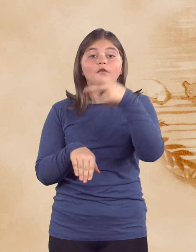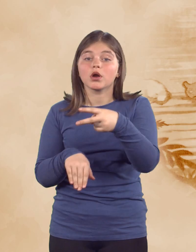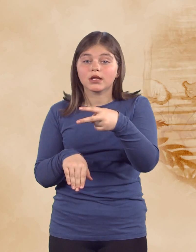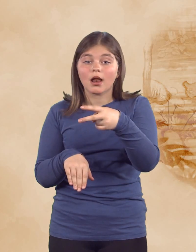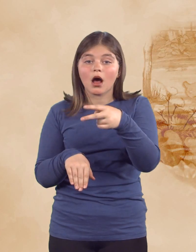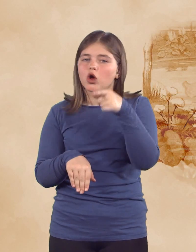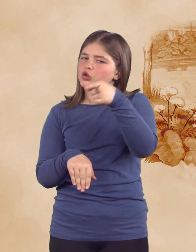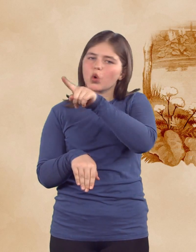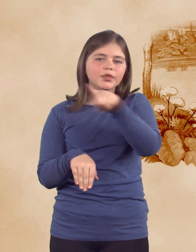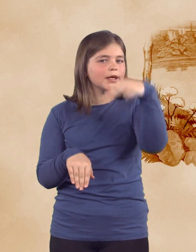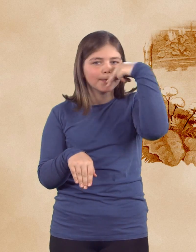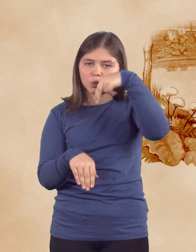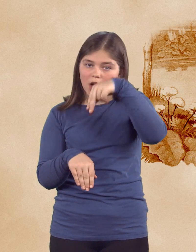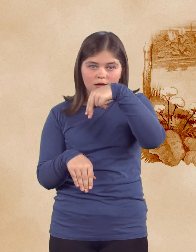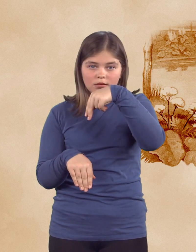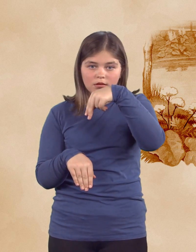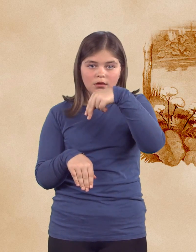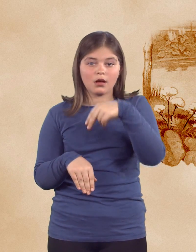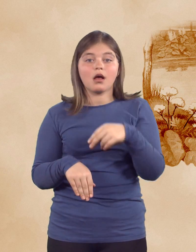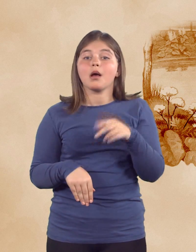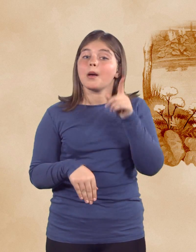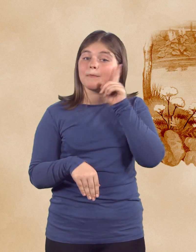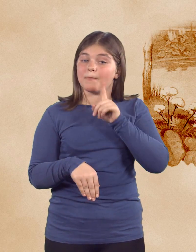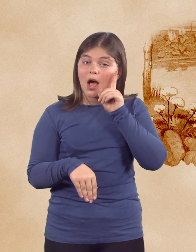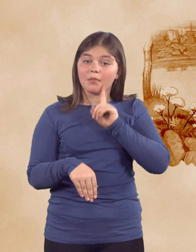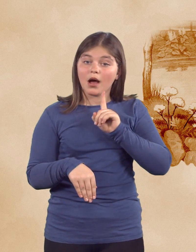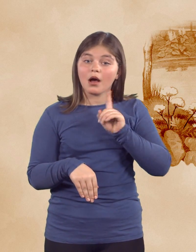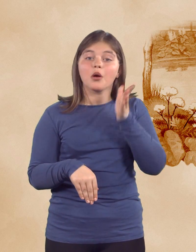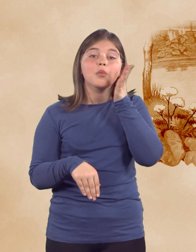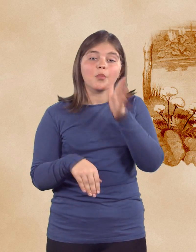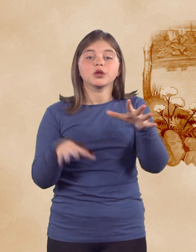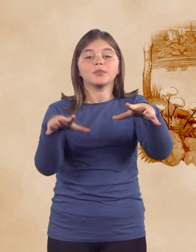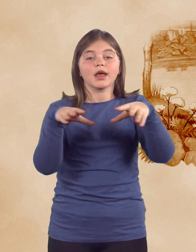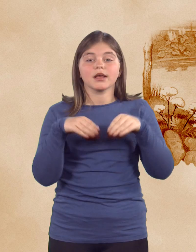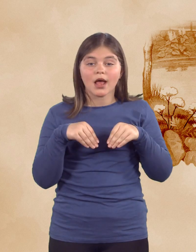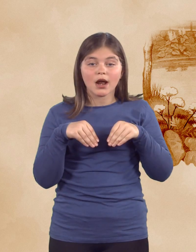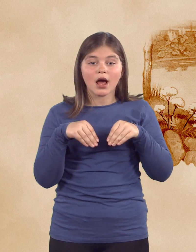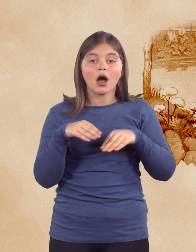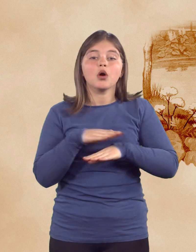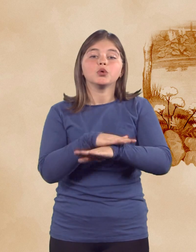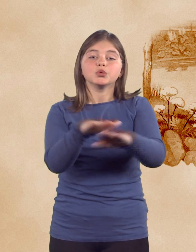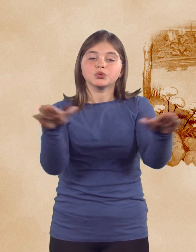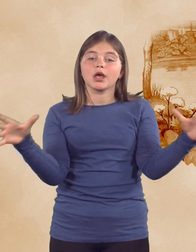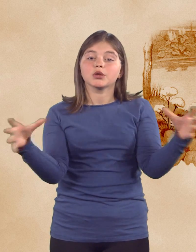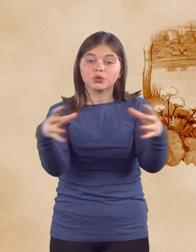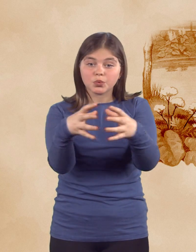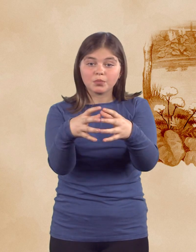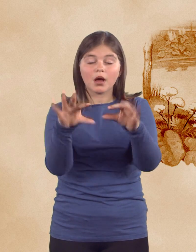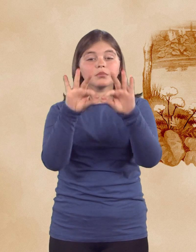To ni poran. Sprejila bom vse svoje račke. Skupaj smo družina.